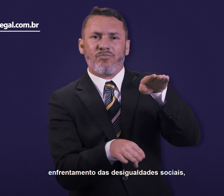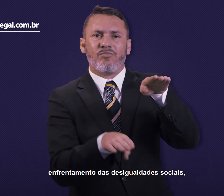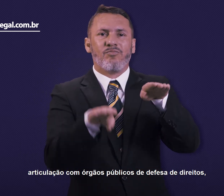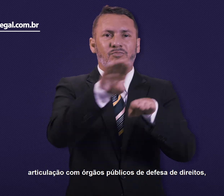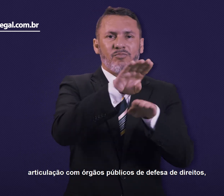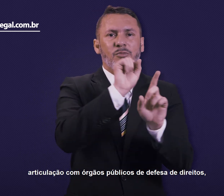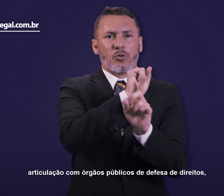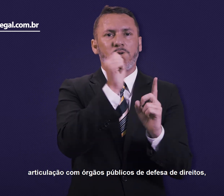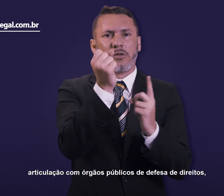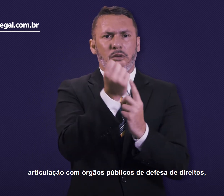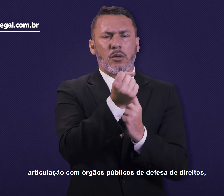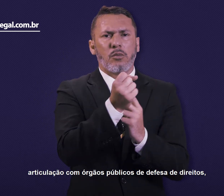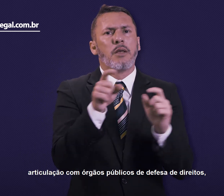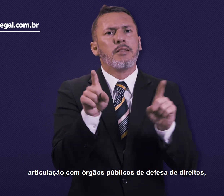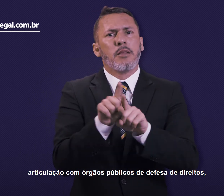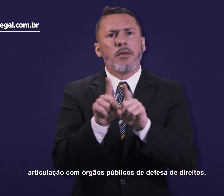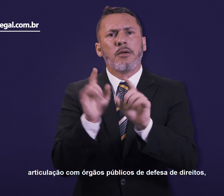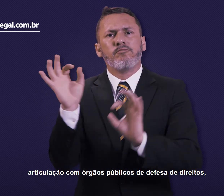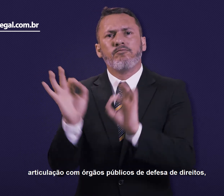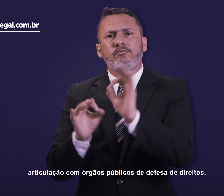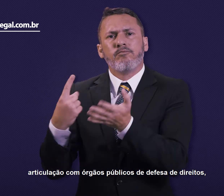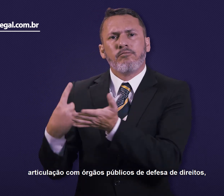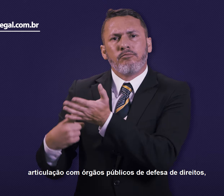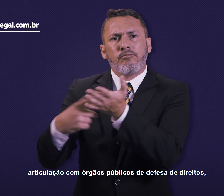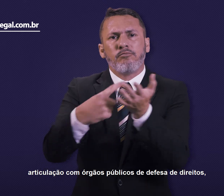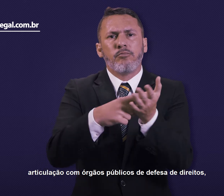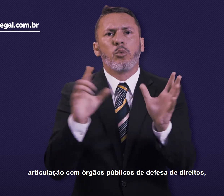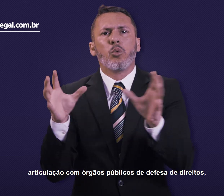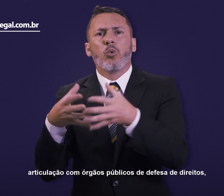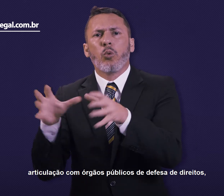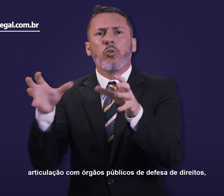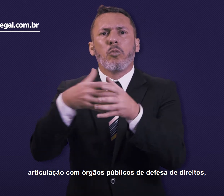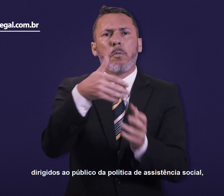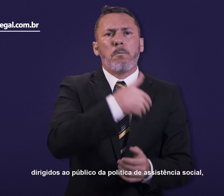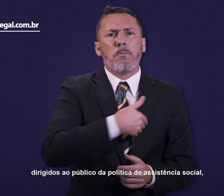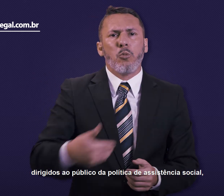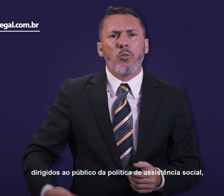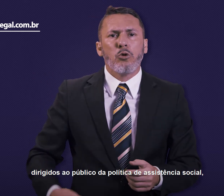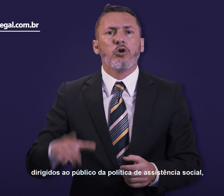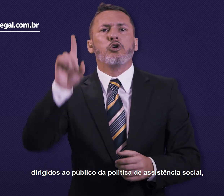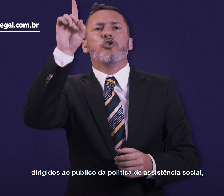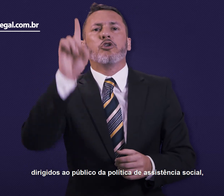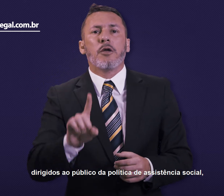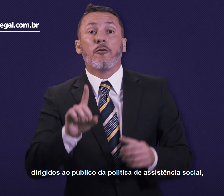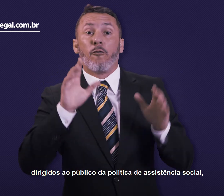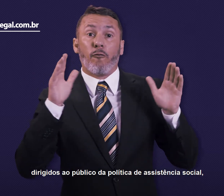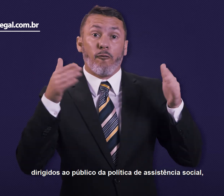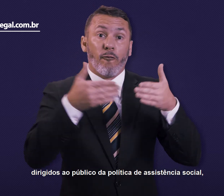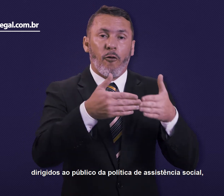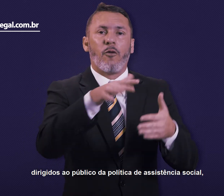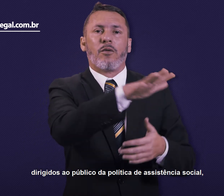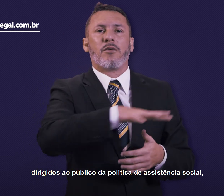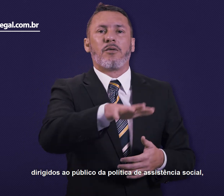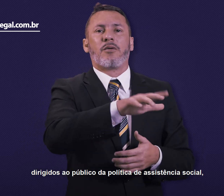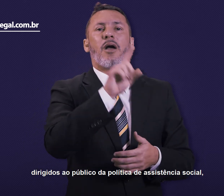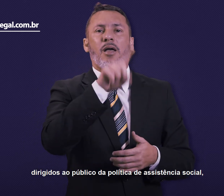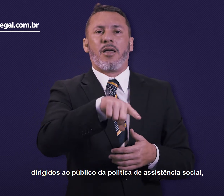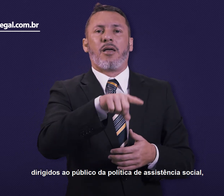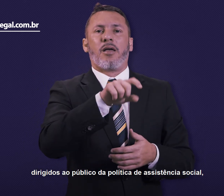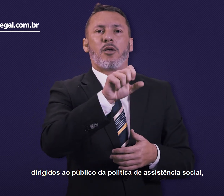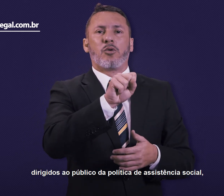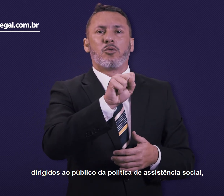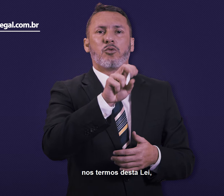sociais, articulação com órgãos públicos de defesa de direitos dirigidos ao público da política de